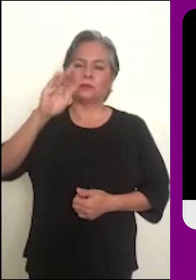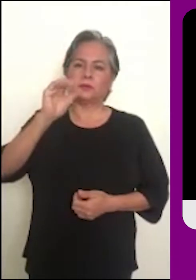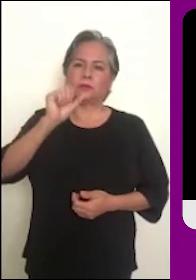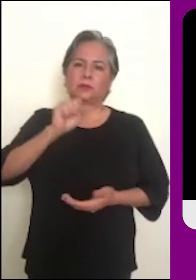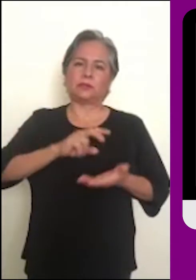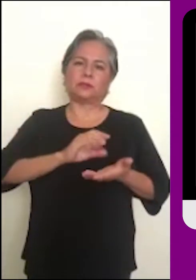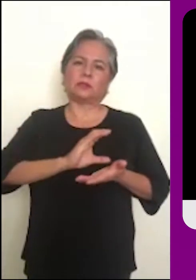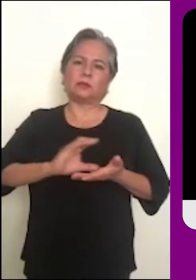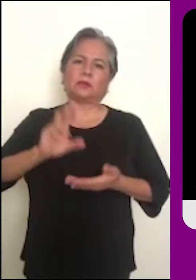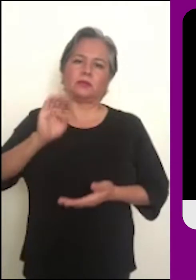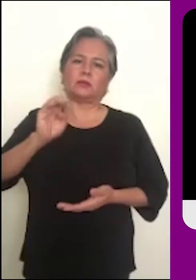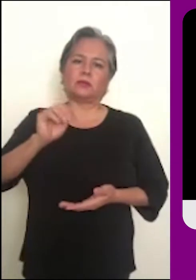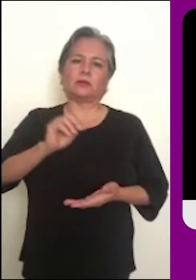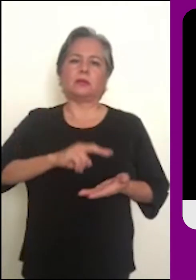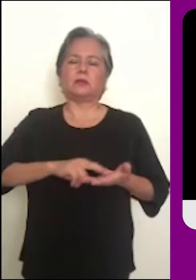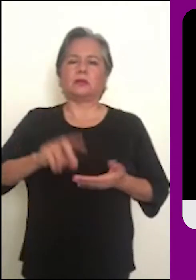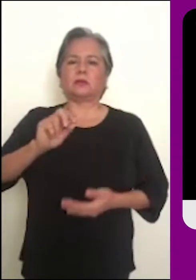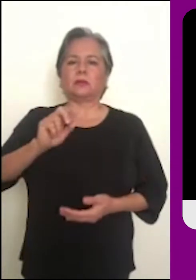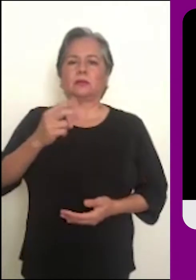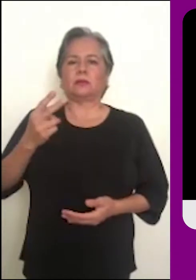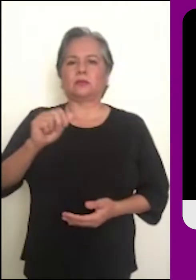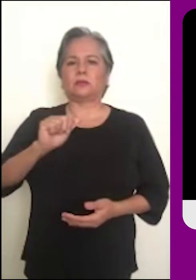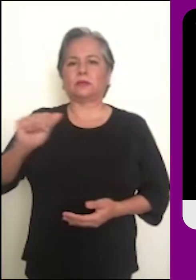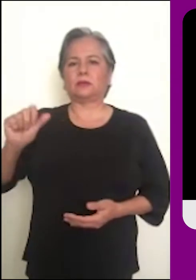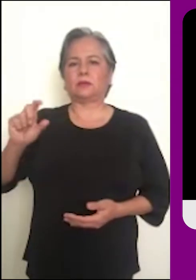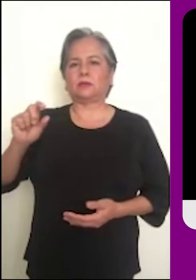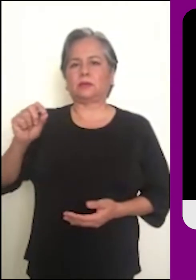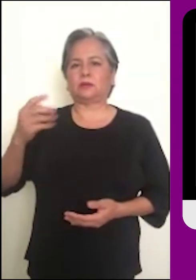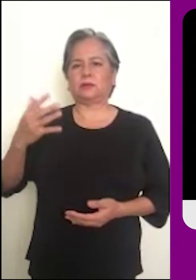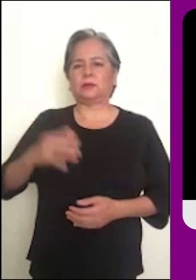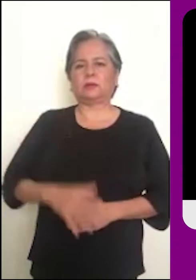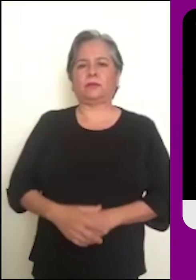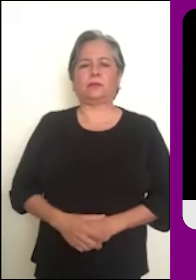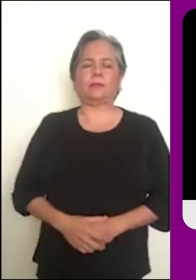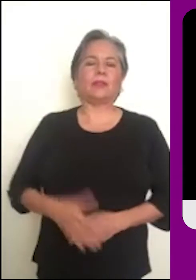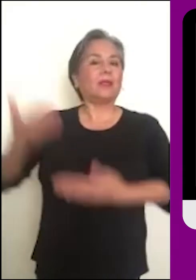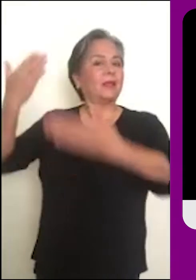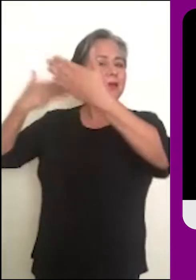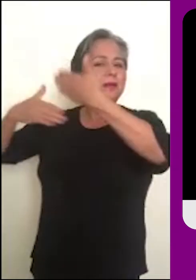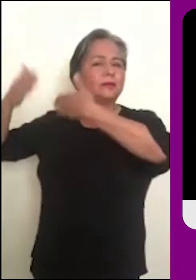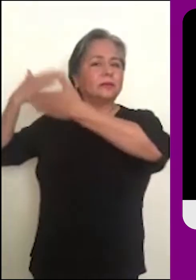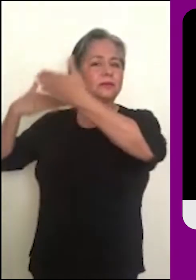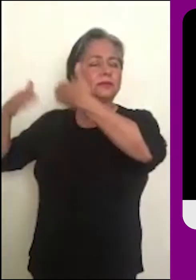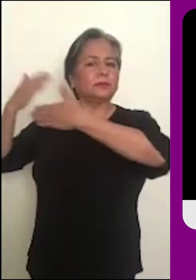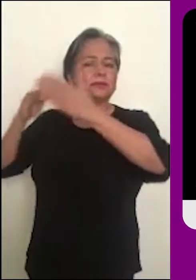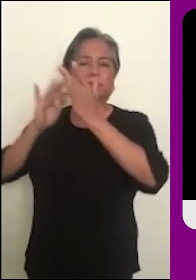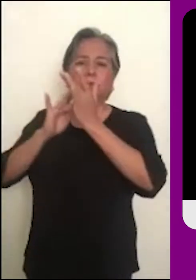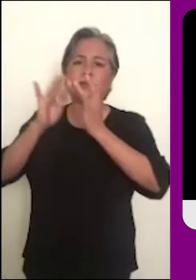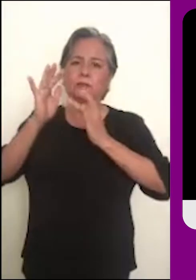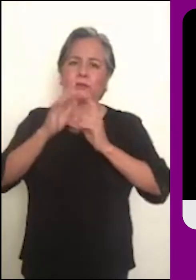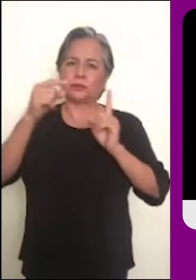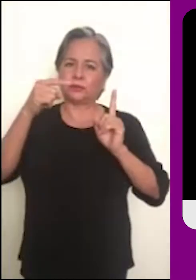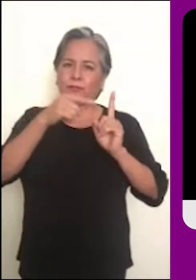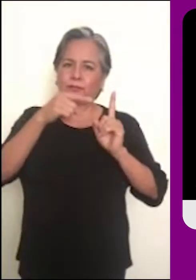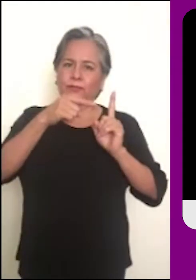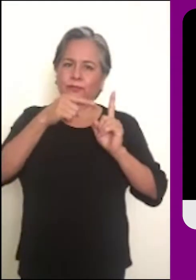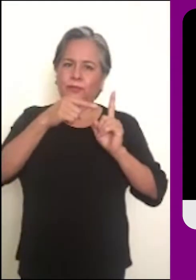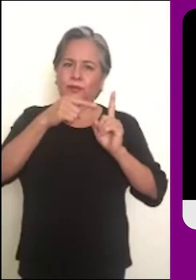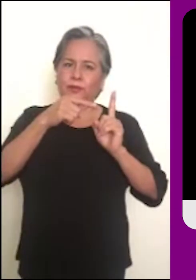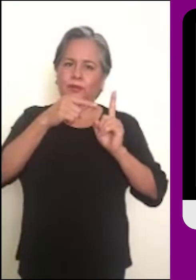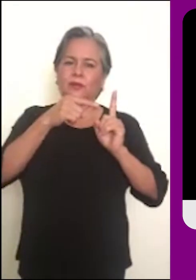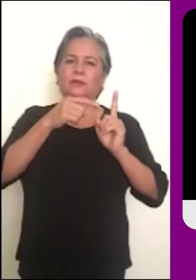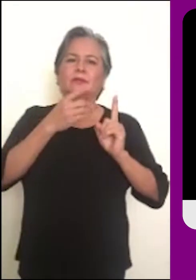Evangelio según San Lucas, capítulo 9, versículos del 22 al 25. En aquel tiempo,